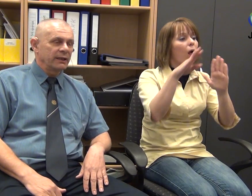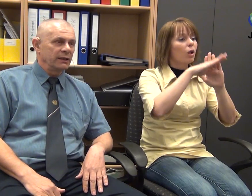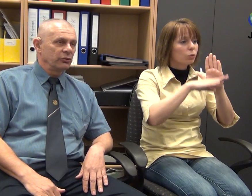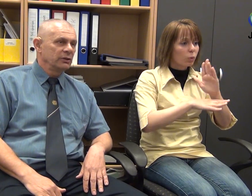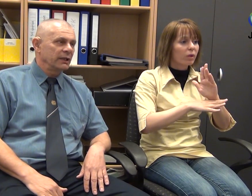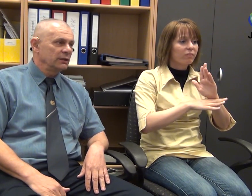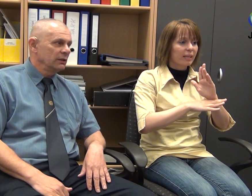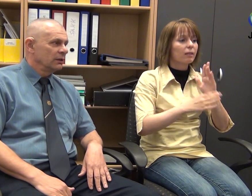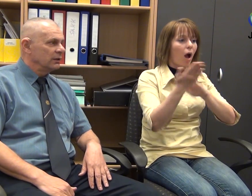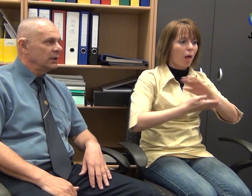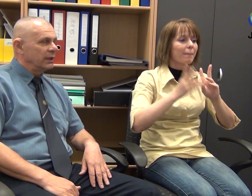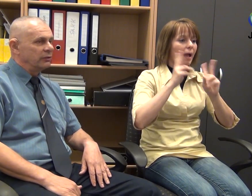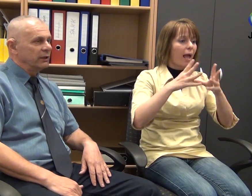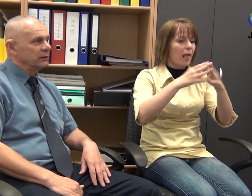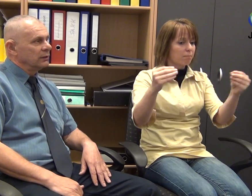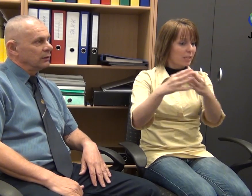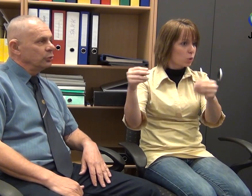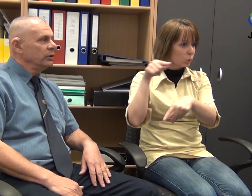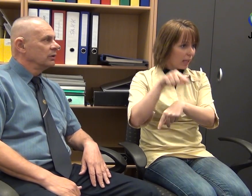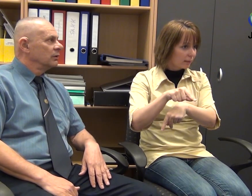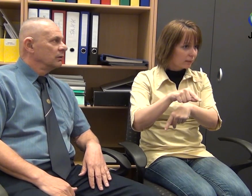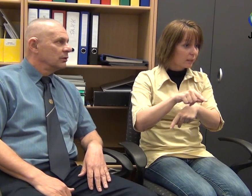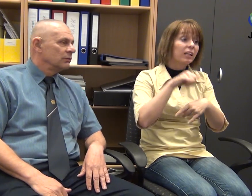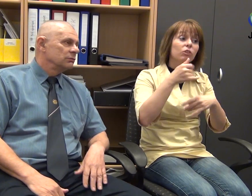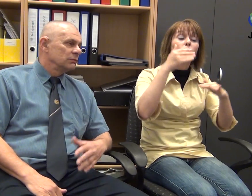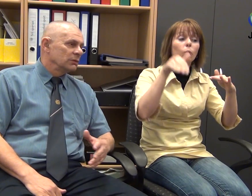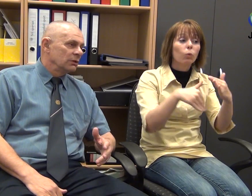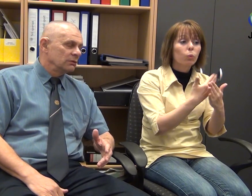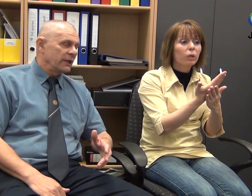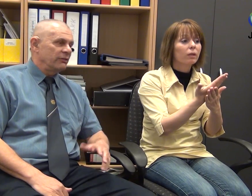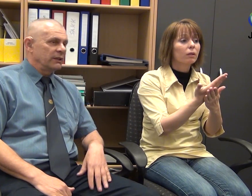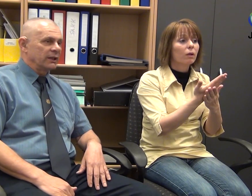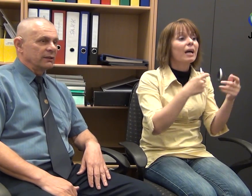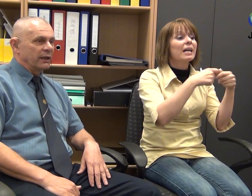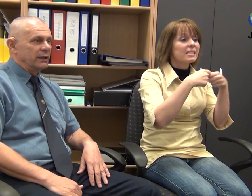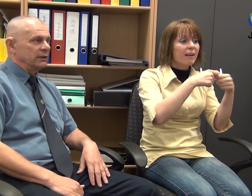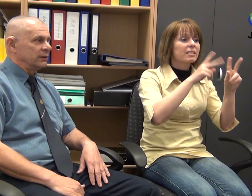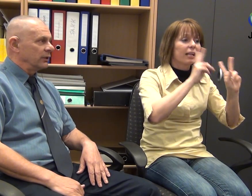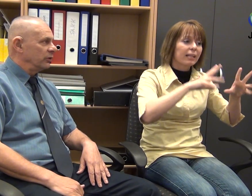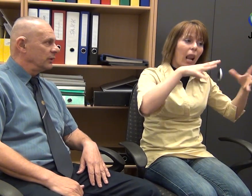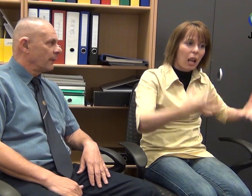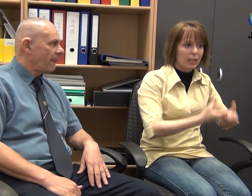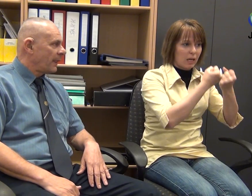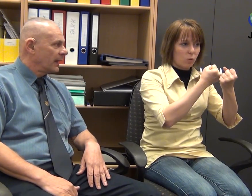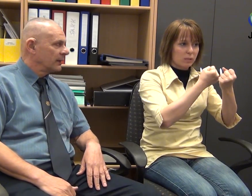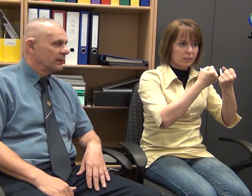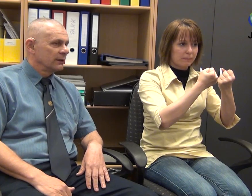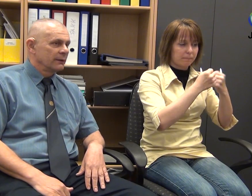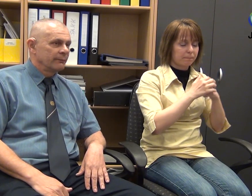szerint meg kellett szüntetni, illetve új szervezeteket kellett létrehozni.